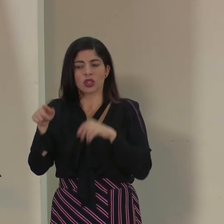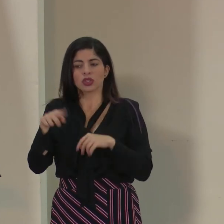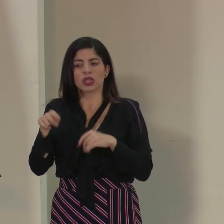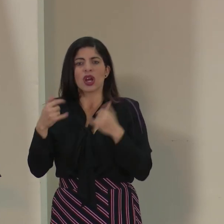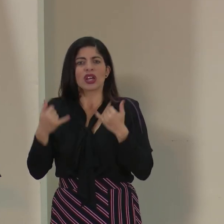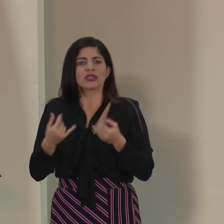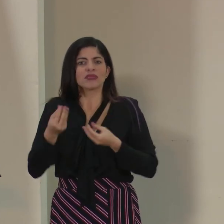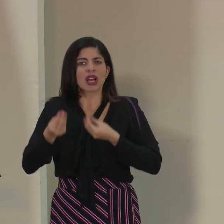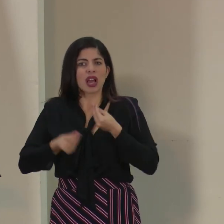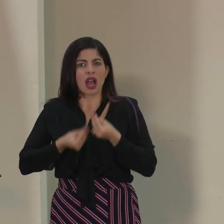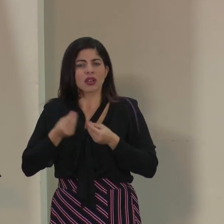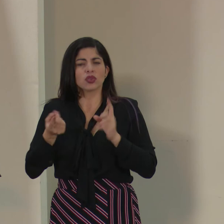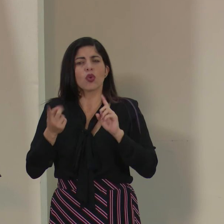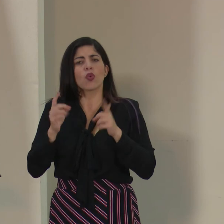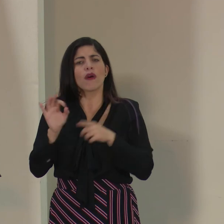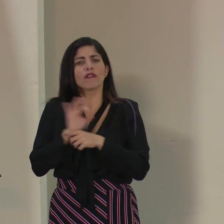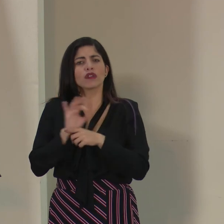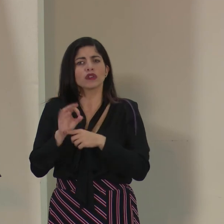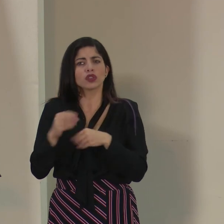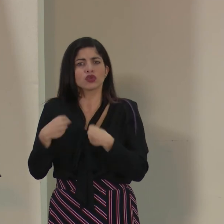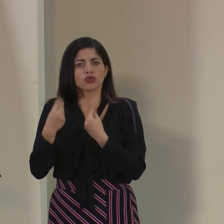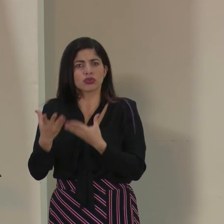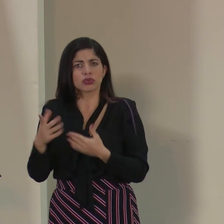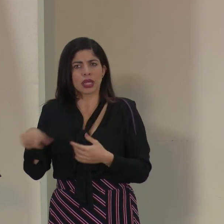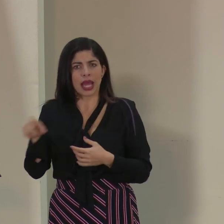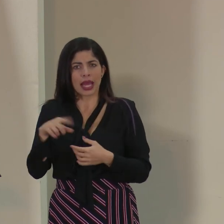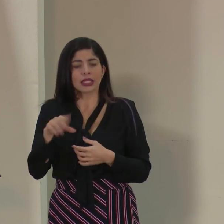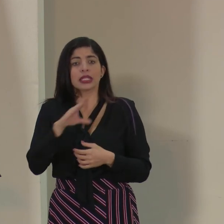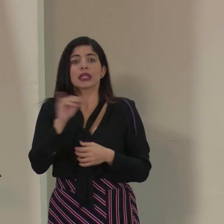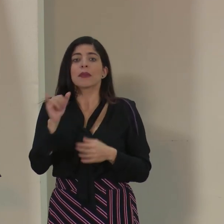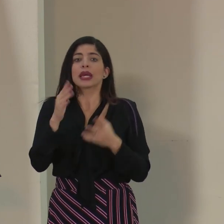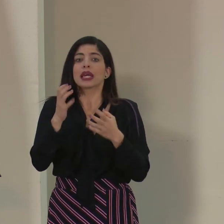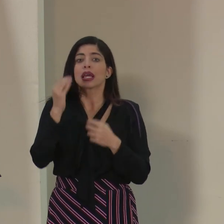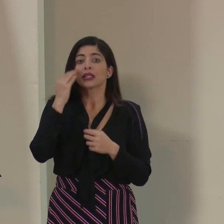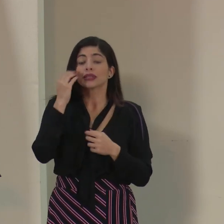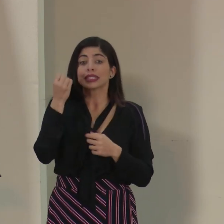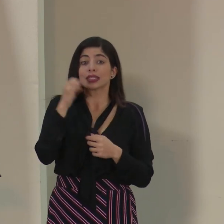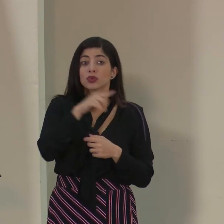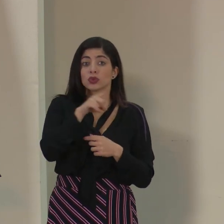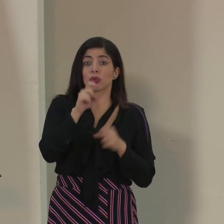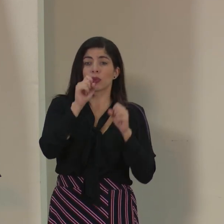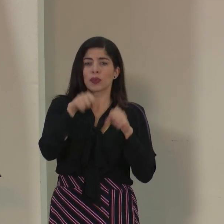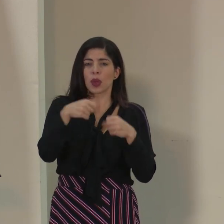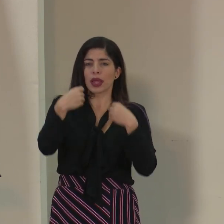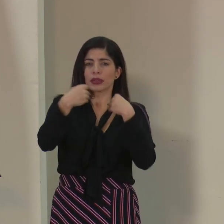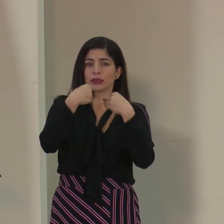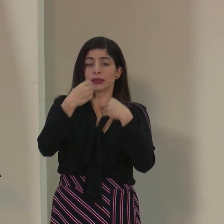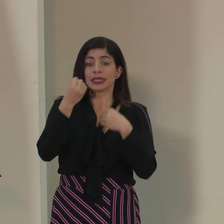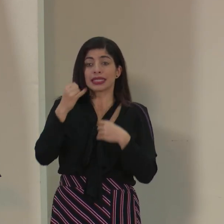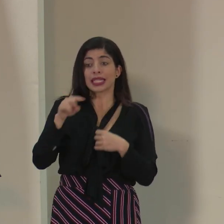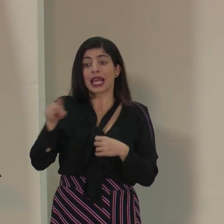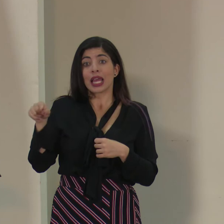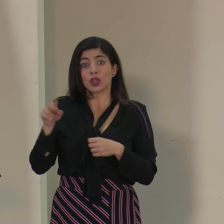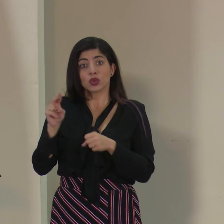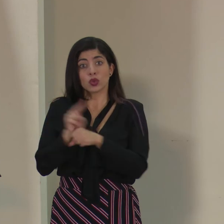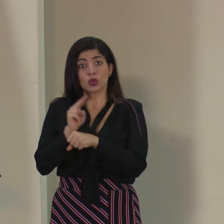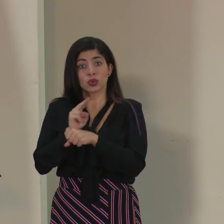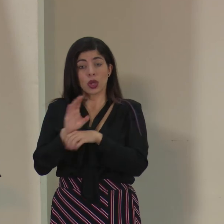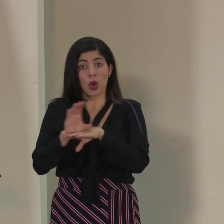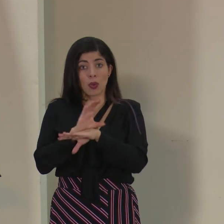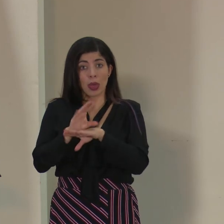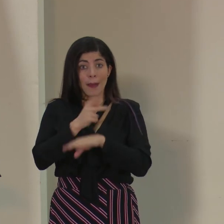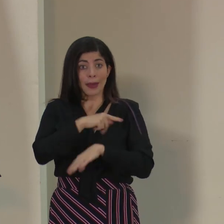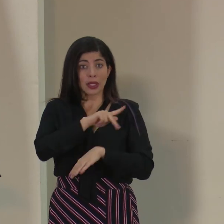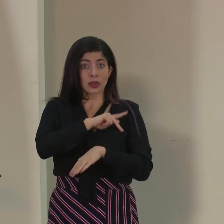ellos, qué funciones se les asignan. Y quería saber si usted nos podía precisar si ellos estaban usando computadoras